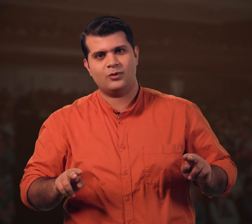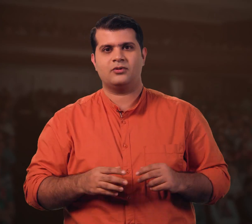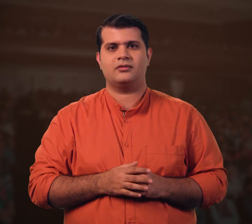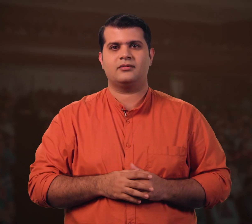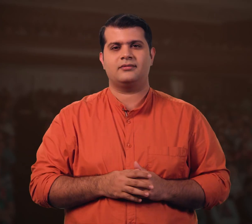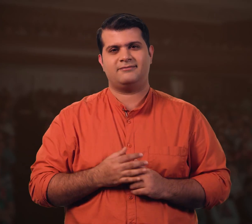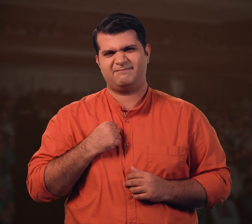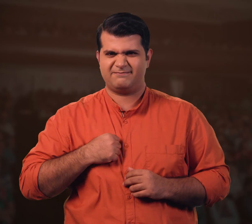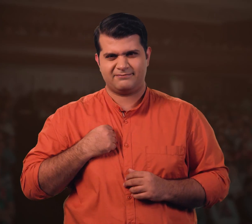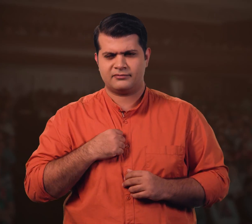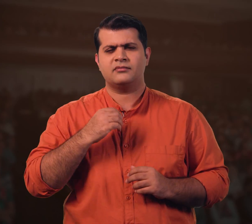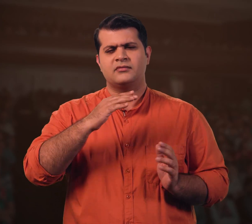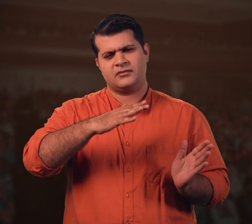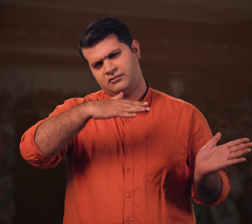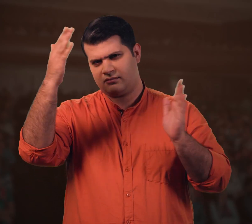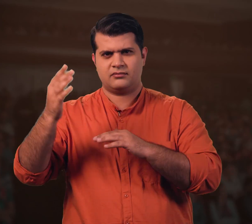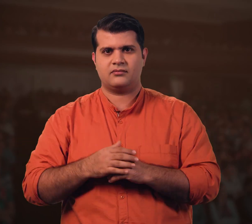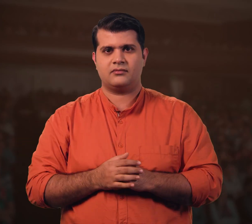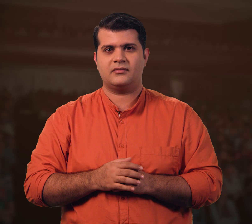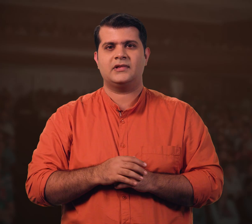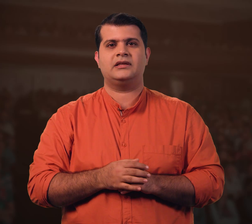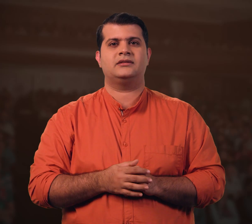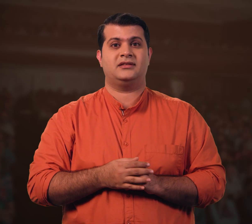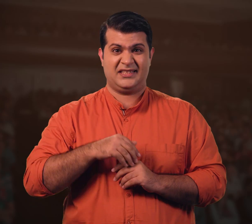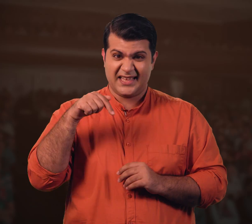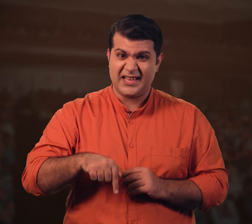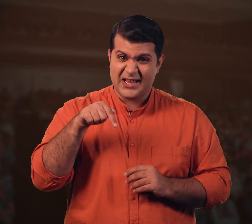છે માફ કરો તમે પછે છોઈ લેજો તમને